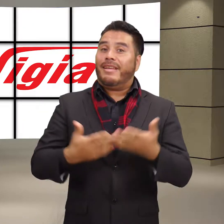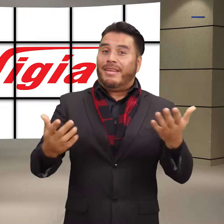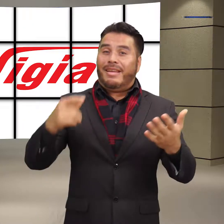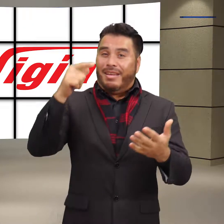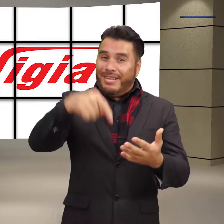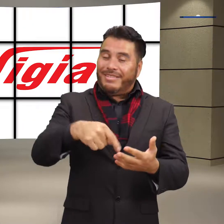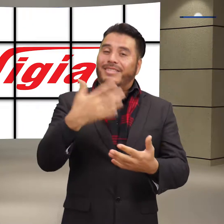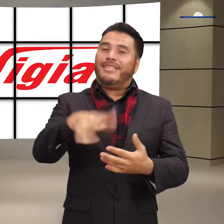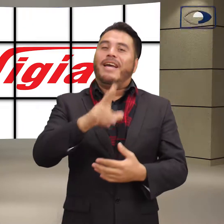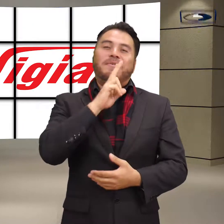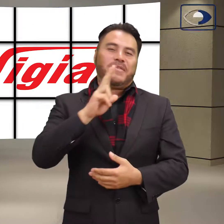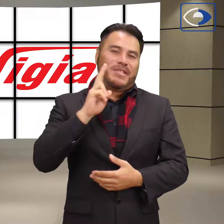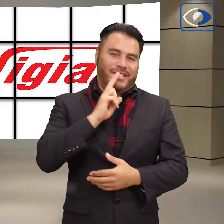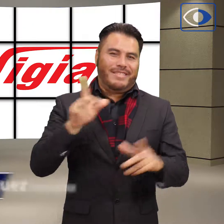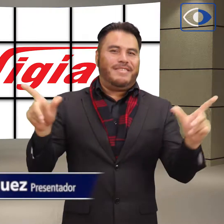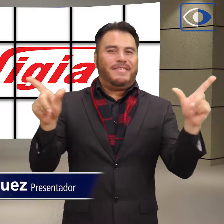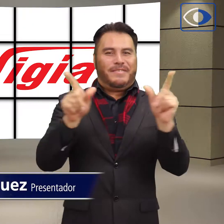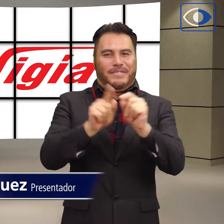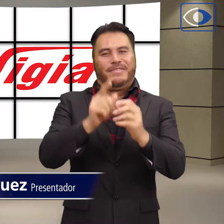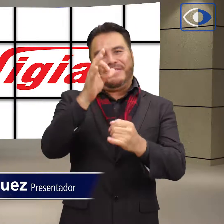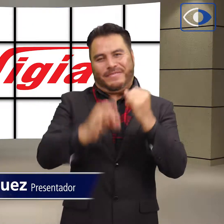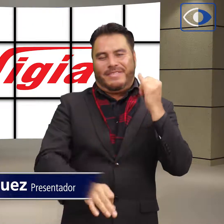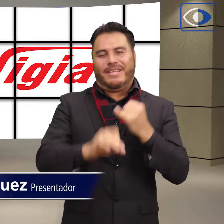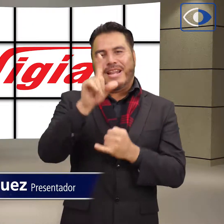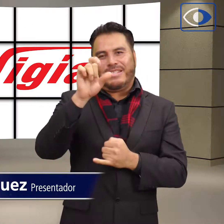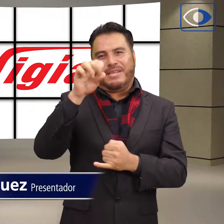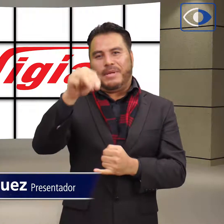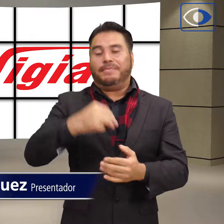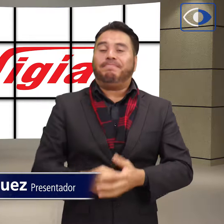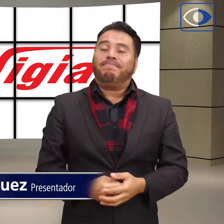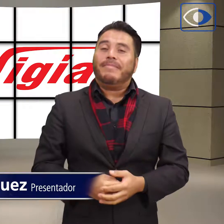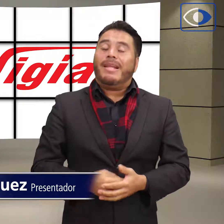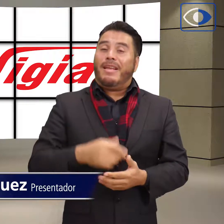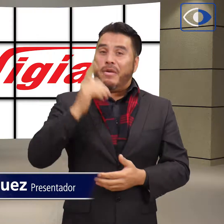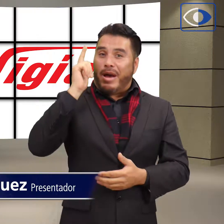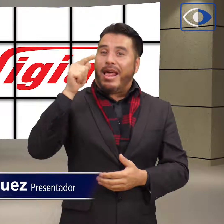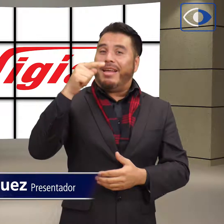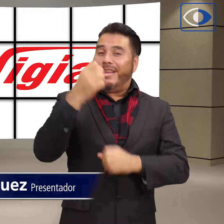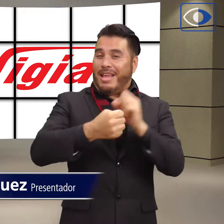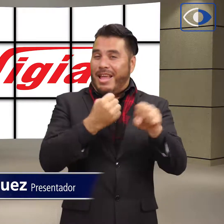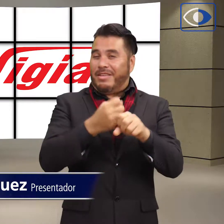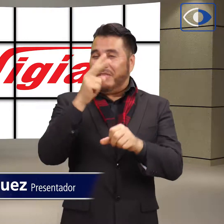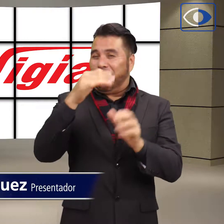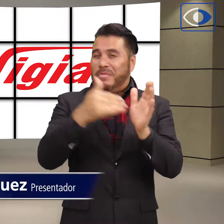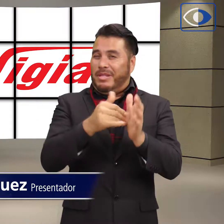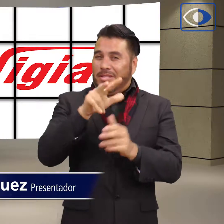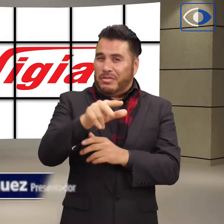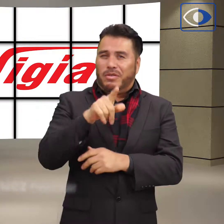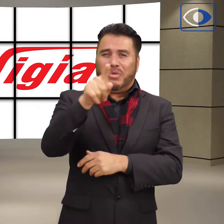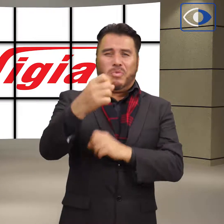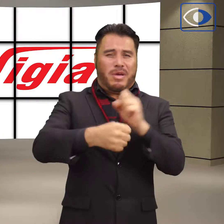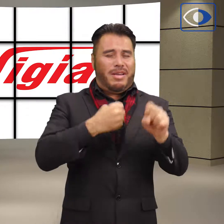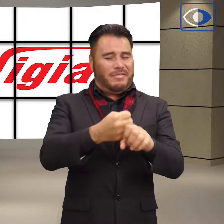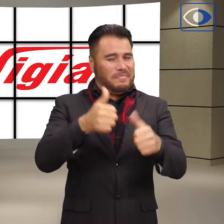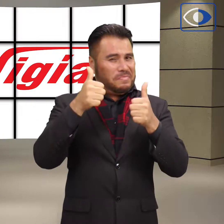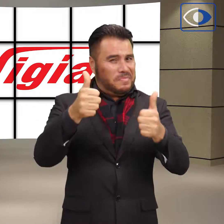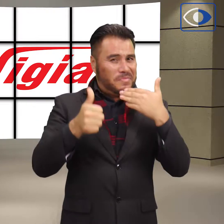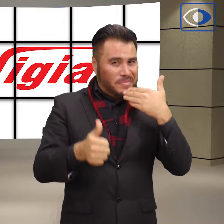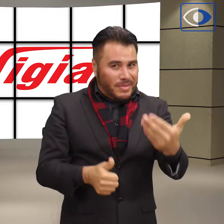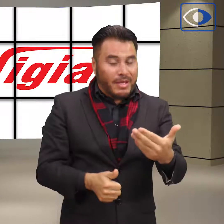Este fue el resumen semanal de noticias en lengua de señas, esperamos que este 2018 haya sido un buen año para ti, y que el